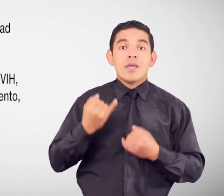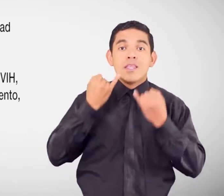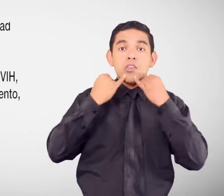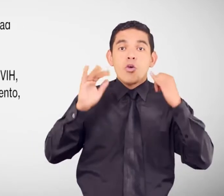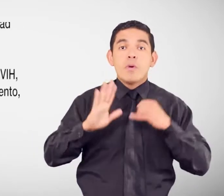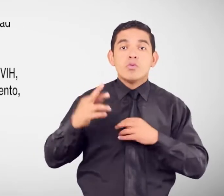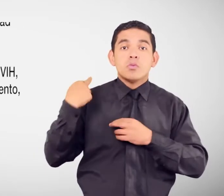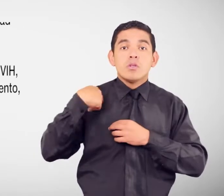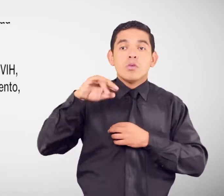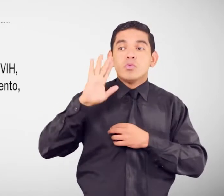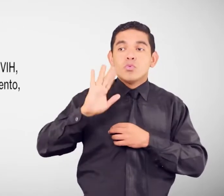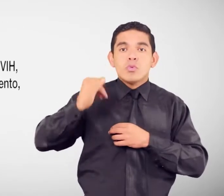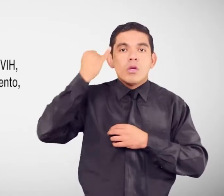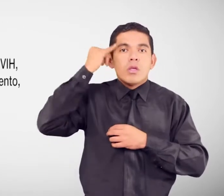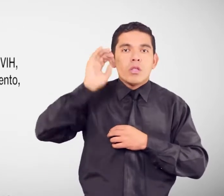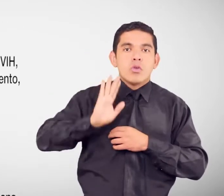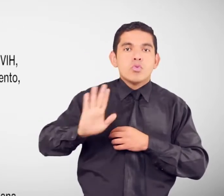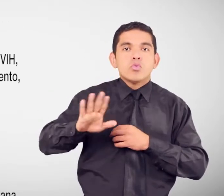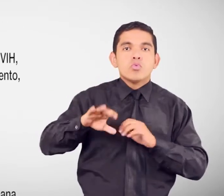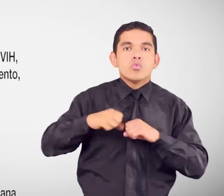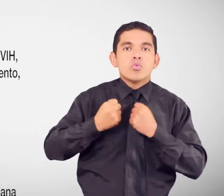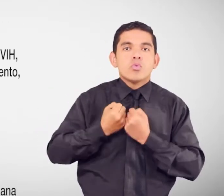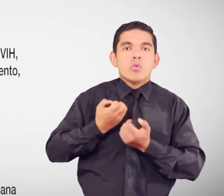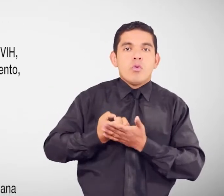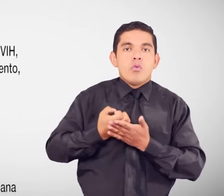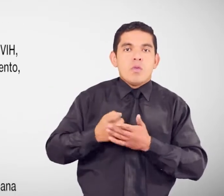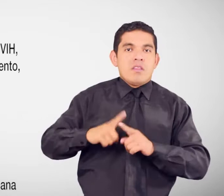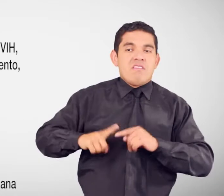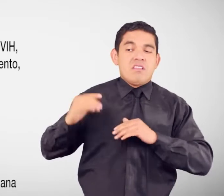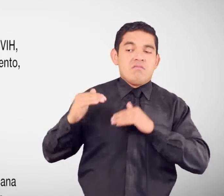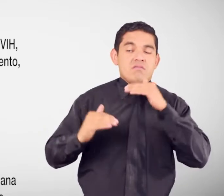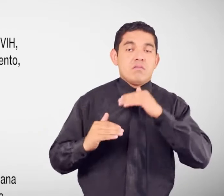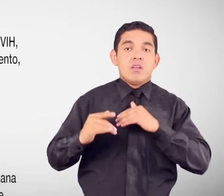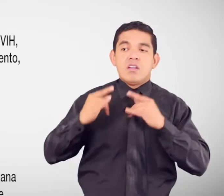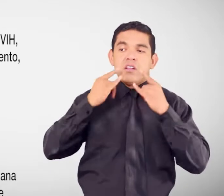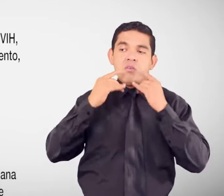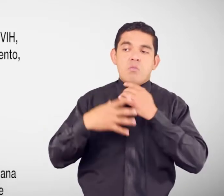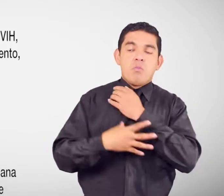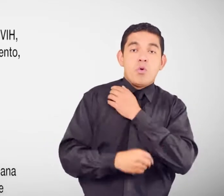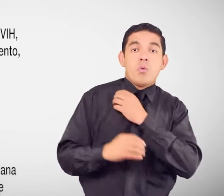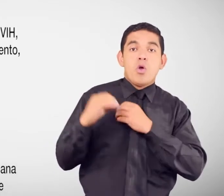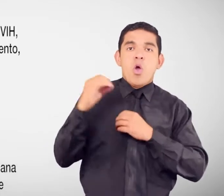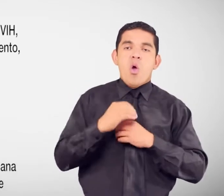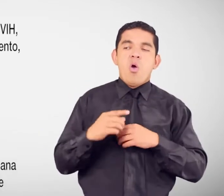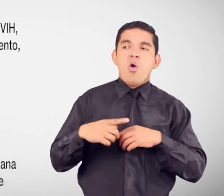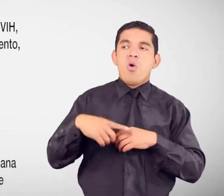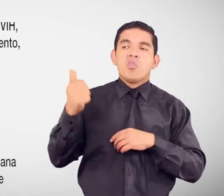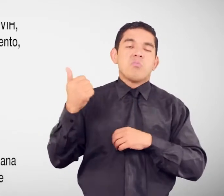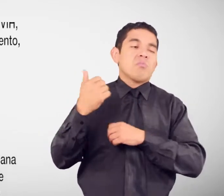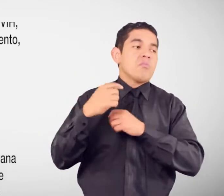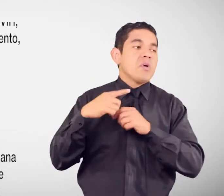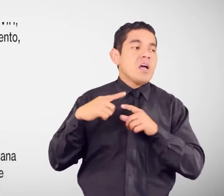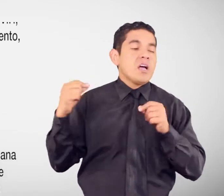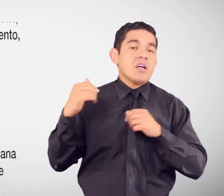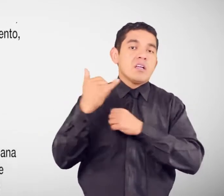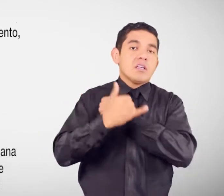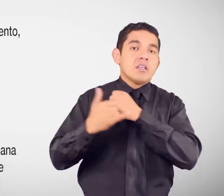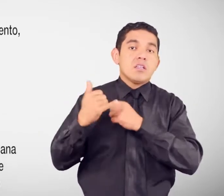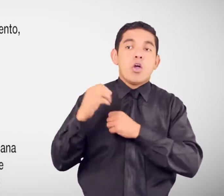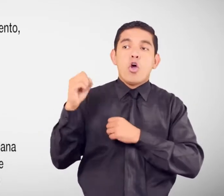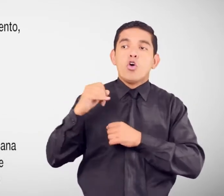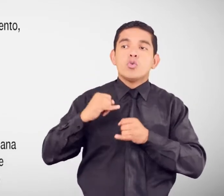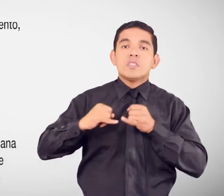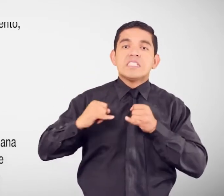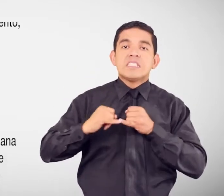socioeconómica Condición migratoria O estado de salud O portar VIH Con el objetivo De anular el